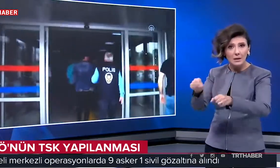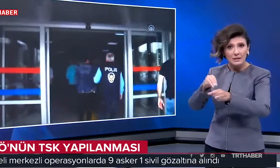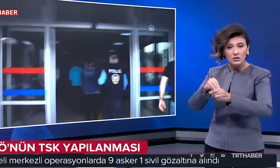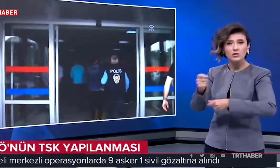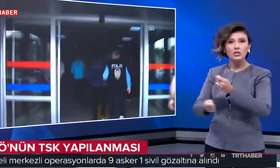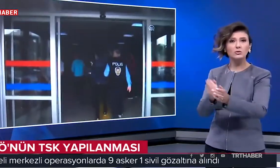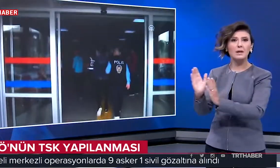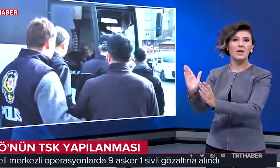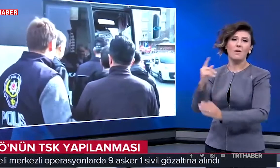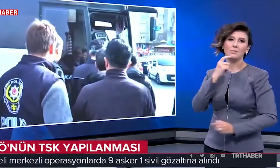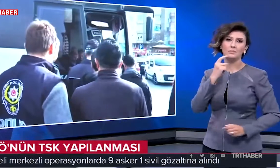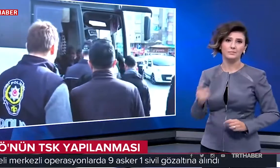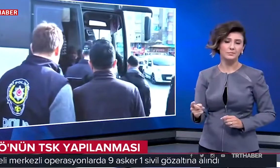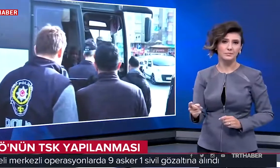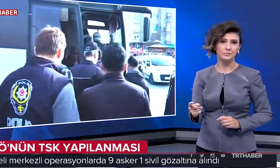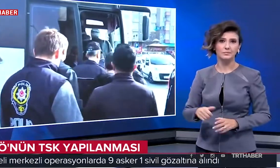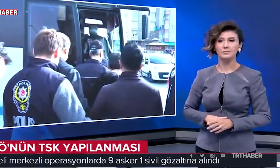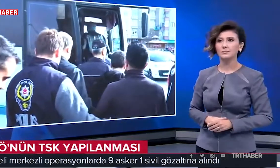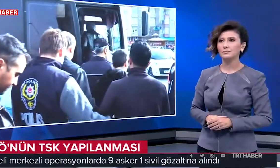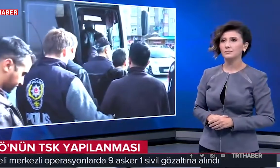için çalışmaların devam ettiği bildirildi.